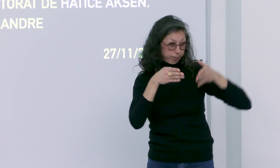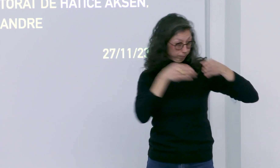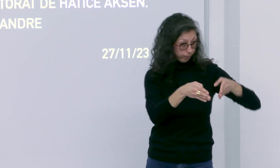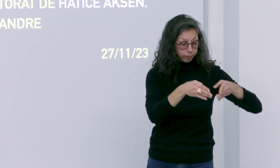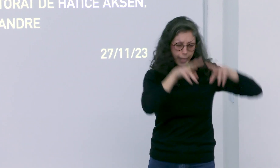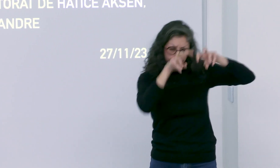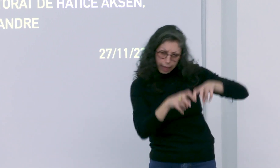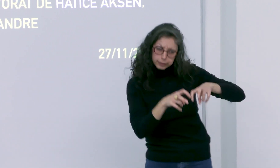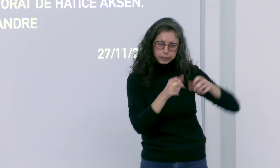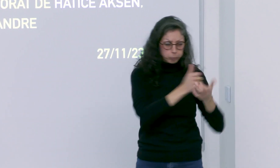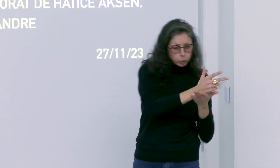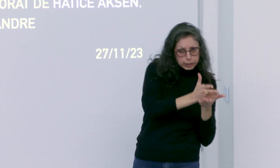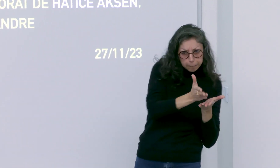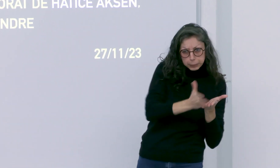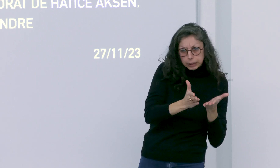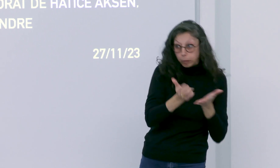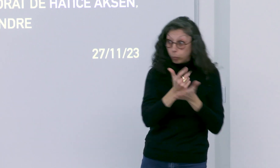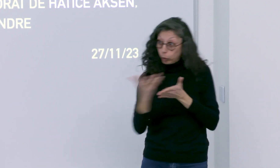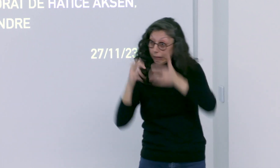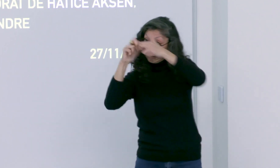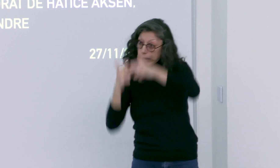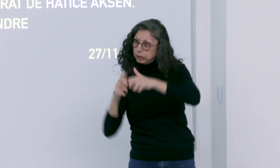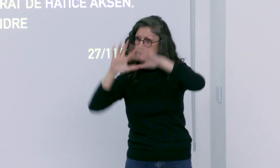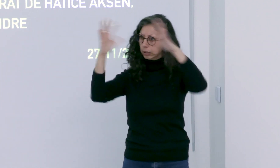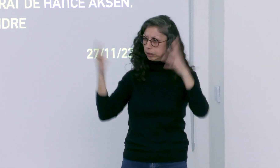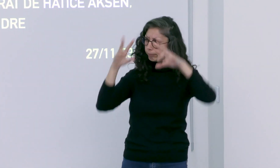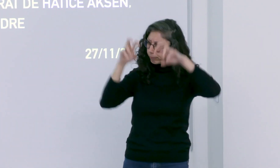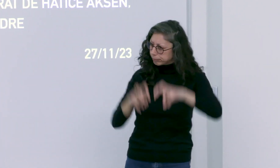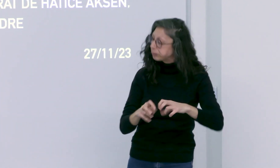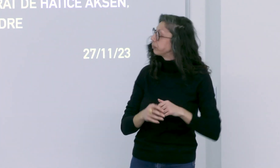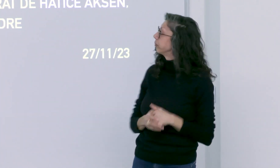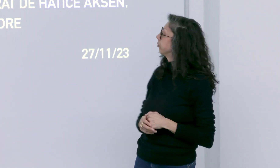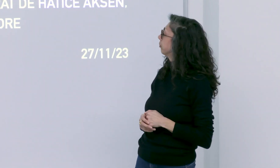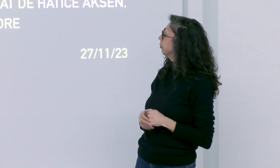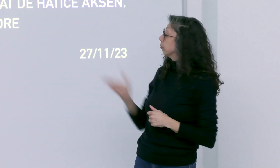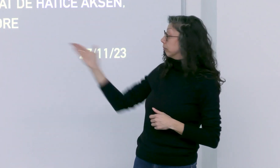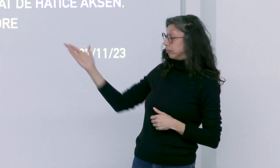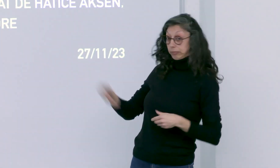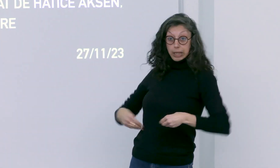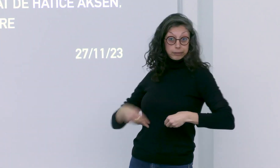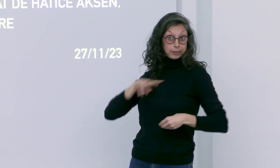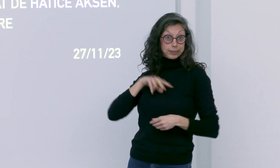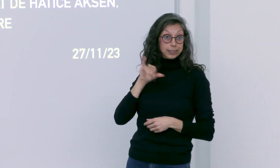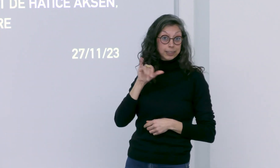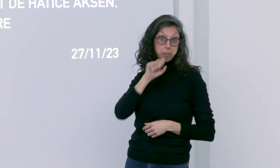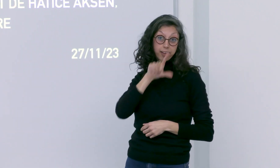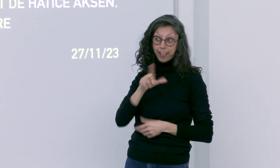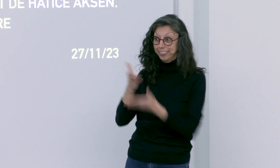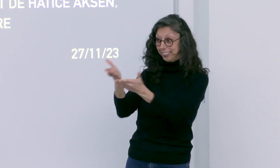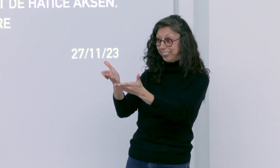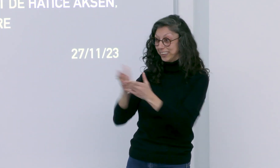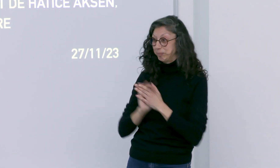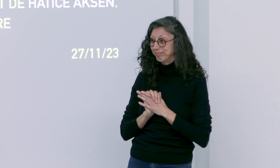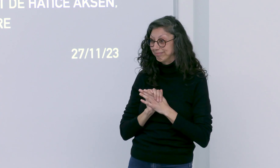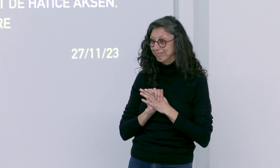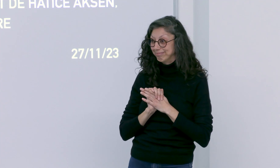Le titre et le sujet de cette thèse portent sur le verbe changer et une étude de la polysémie et de la polytaxi de